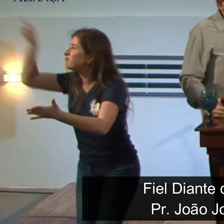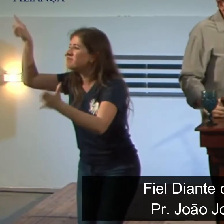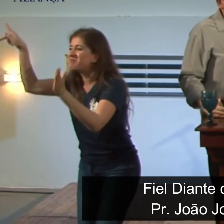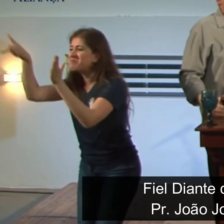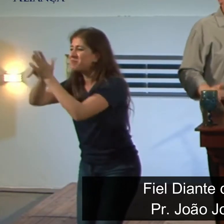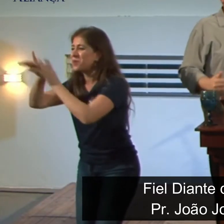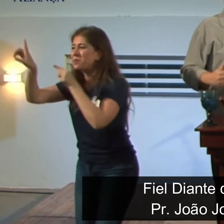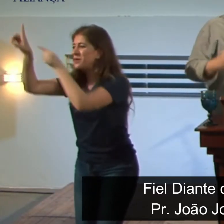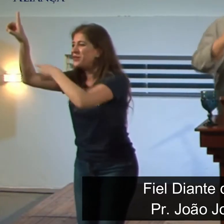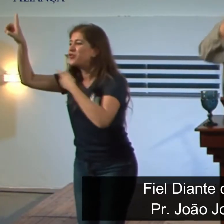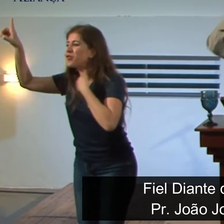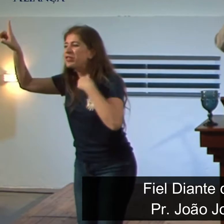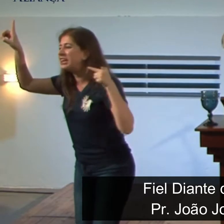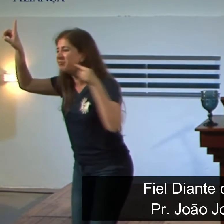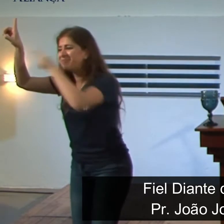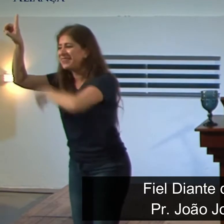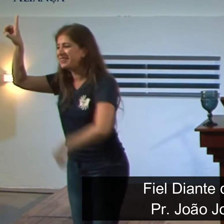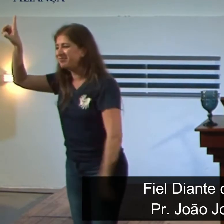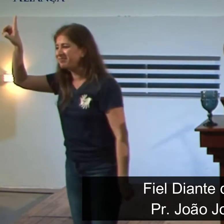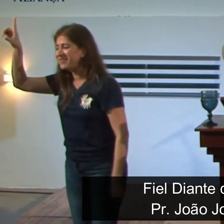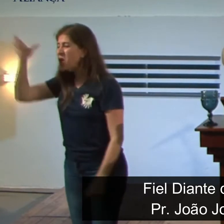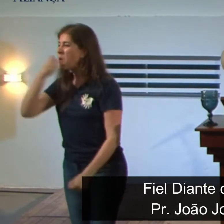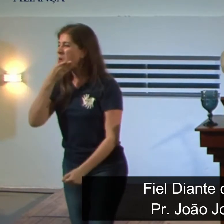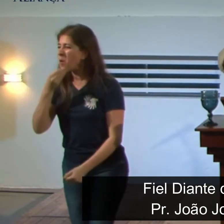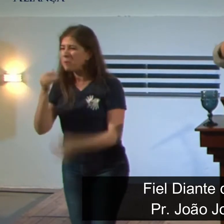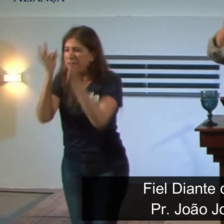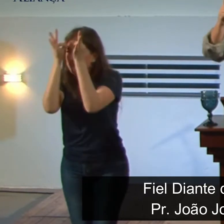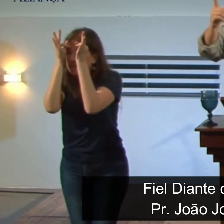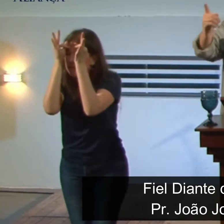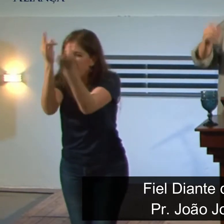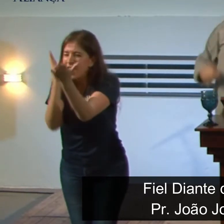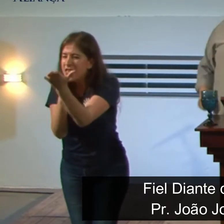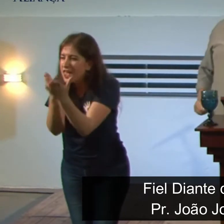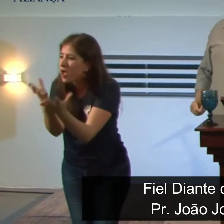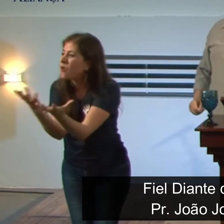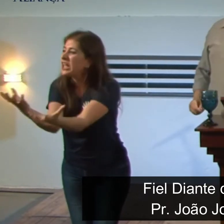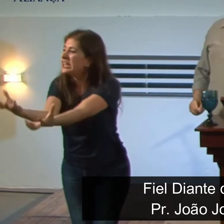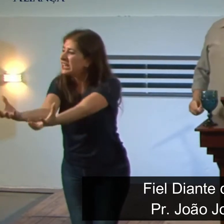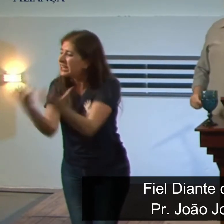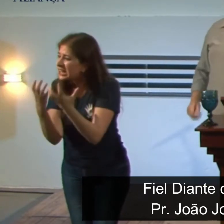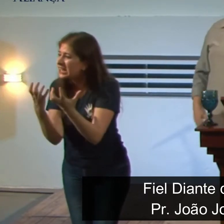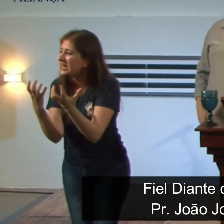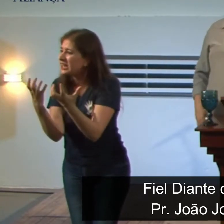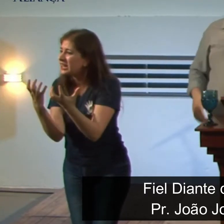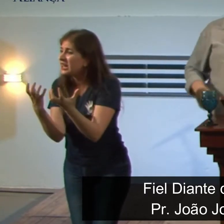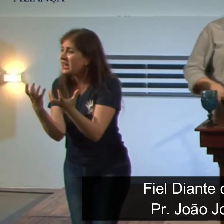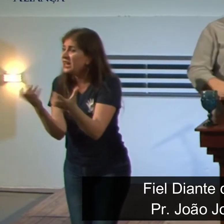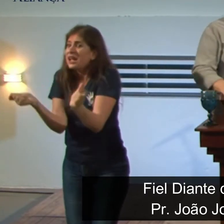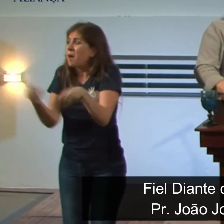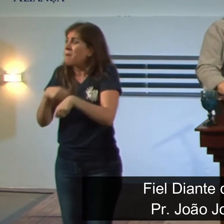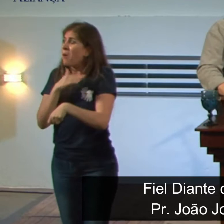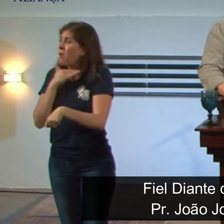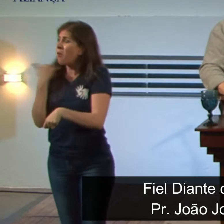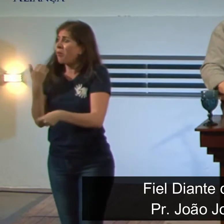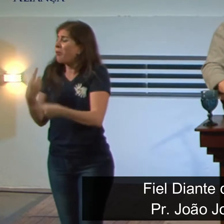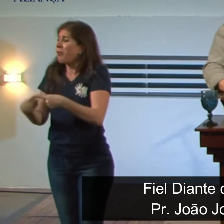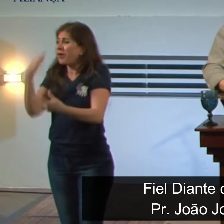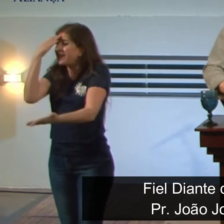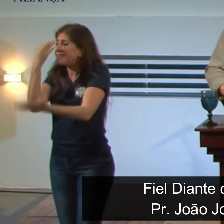homens fiéis e homens dispostos a morrer pela sua fé, a morrer pela sua fé.